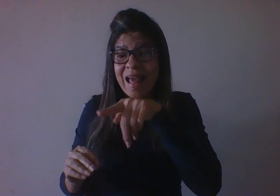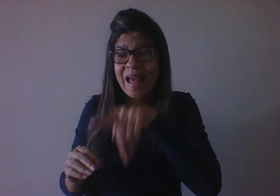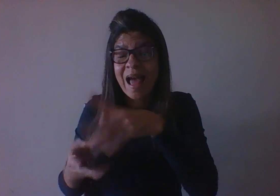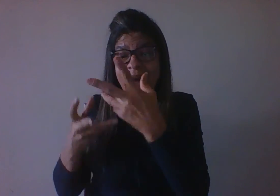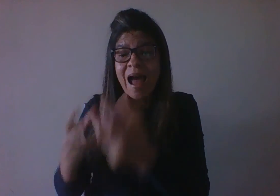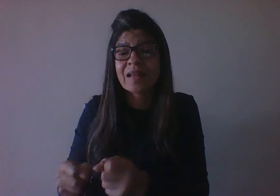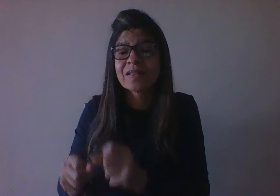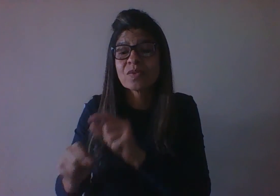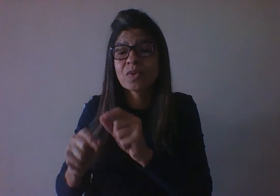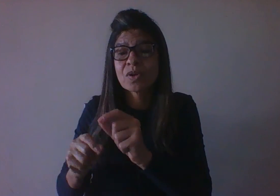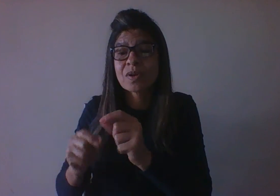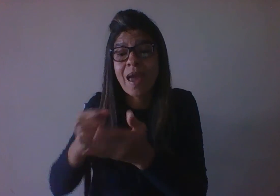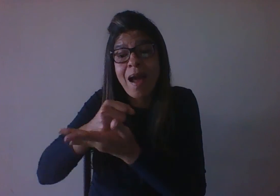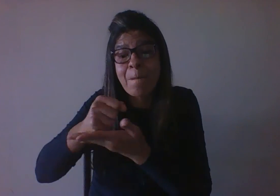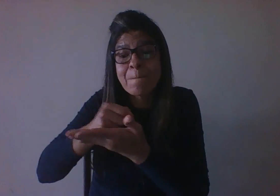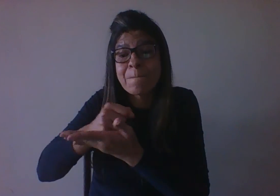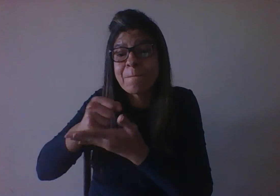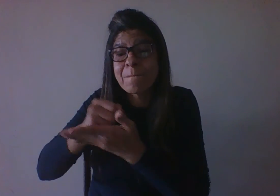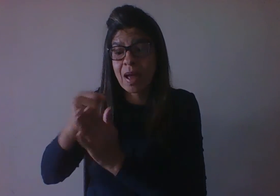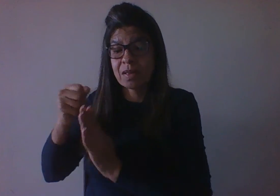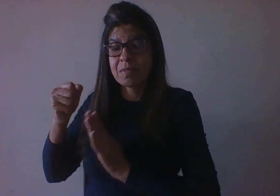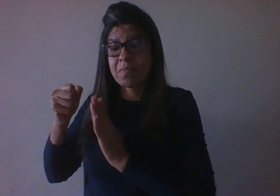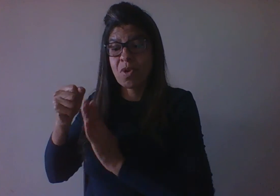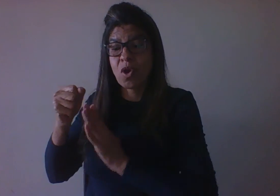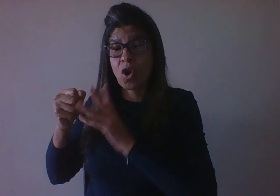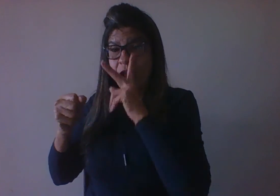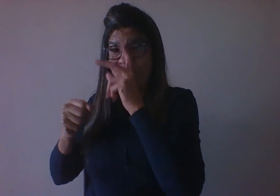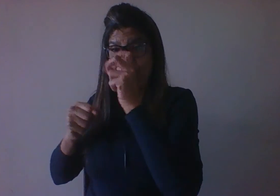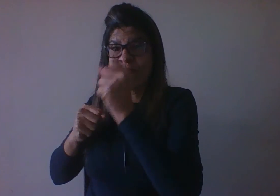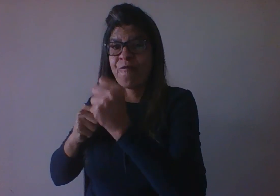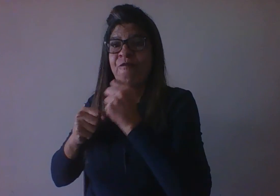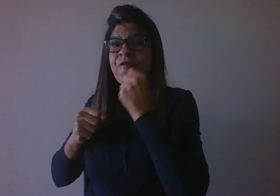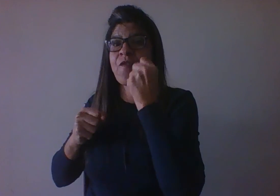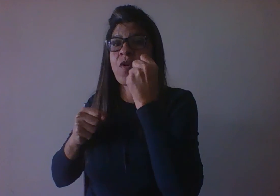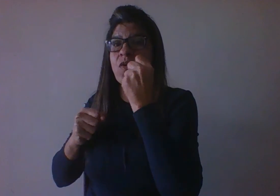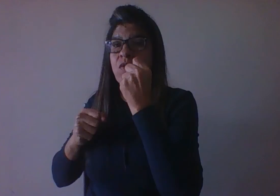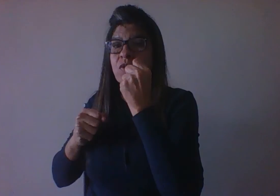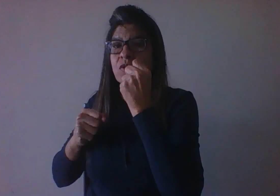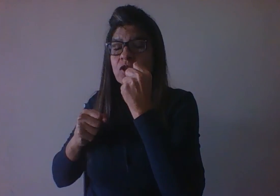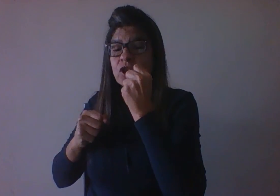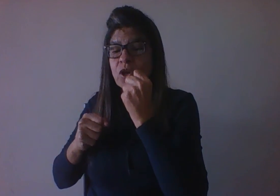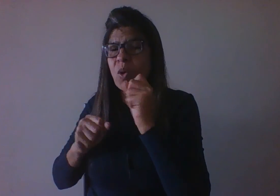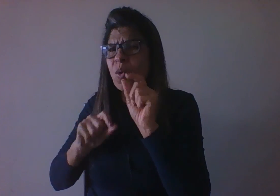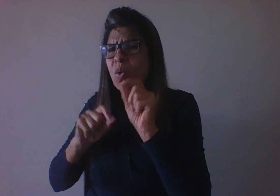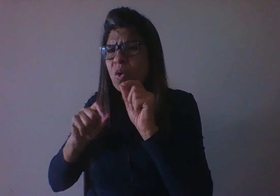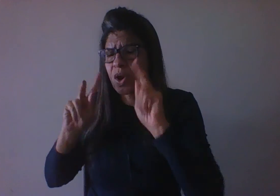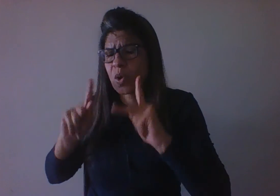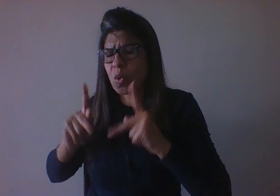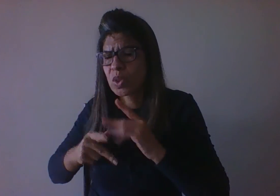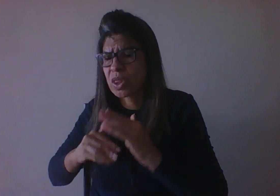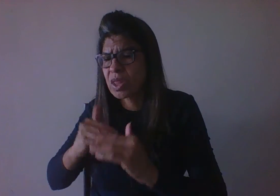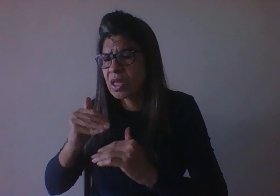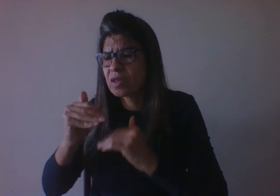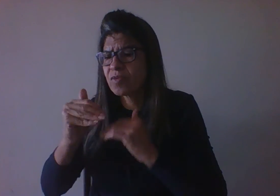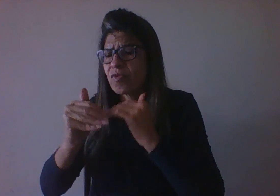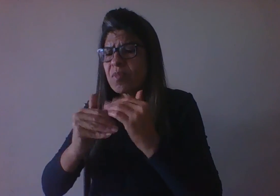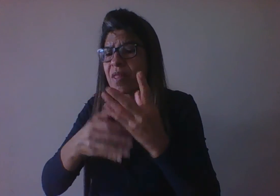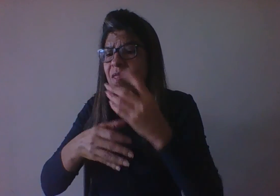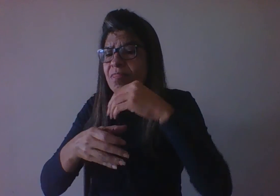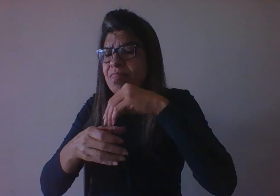biológica é muito mais forte. Então, o desenvolvimento já vem de uma programação genética, uma programação que é